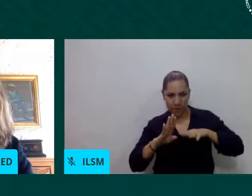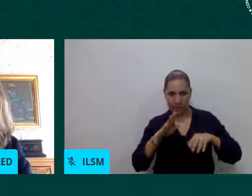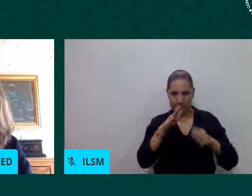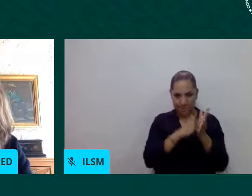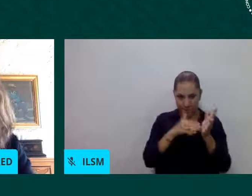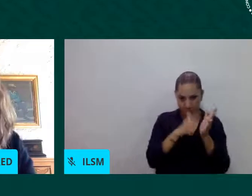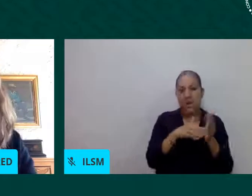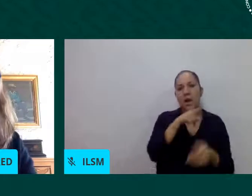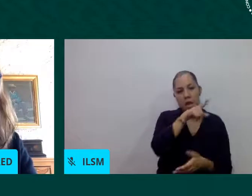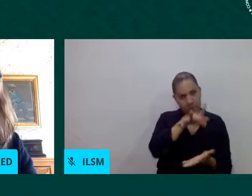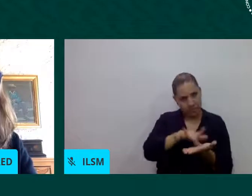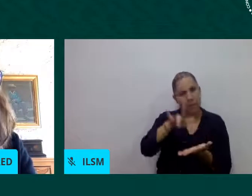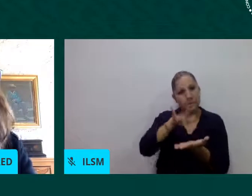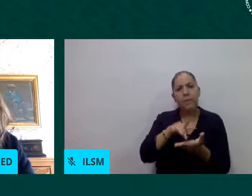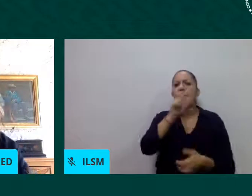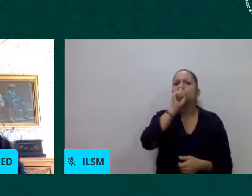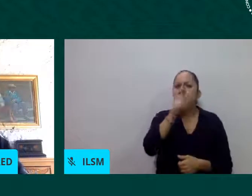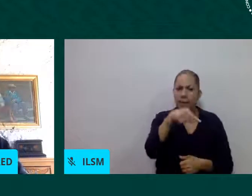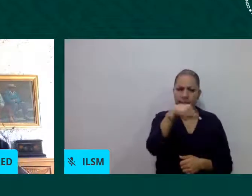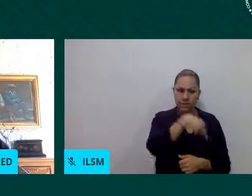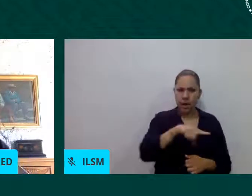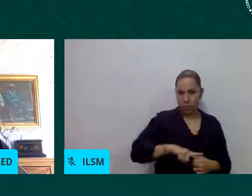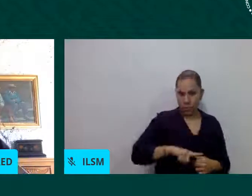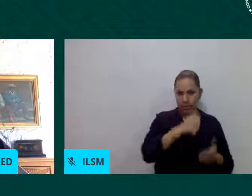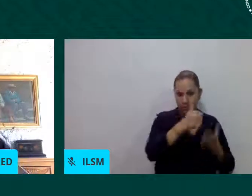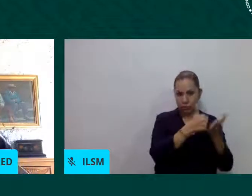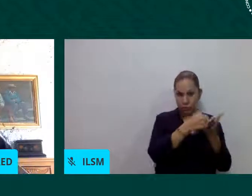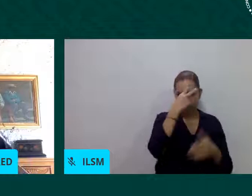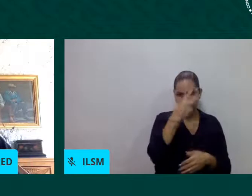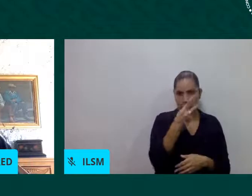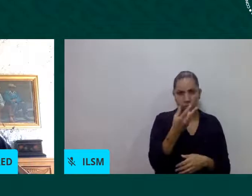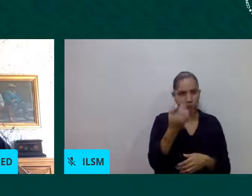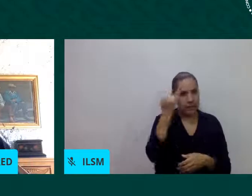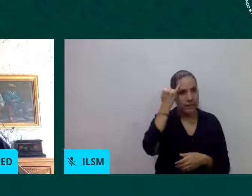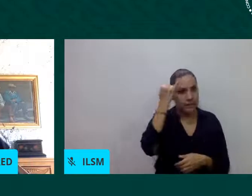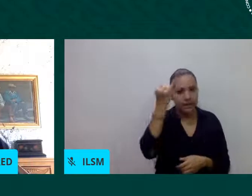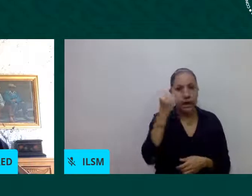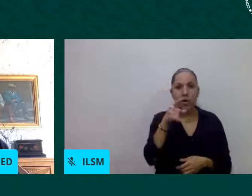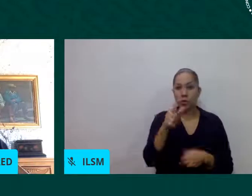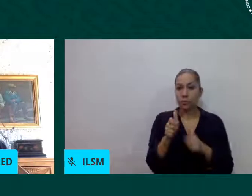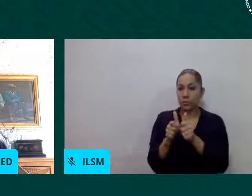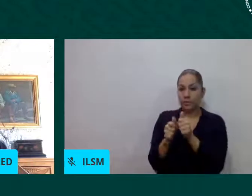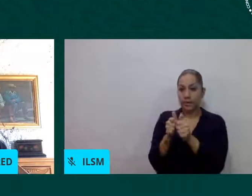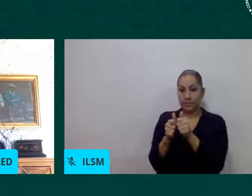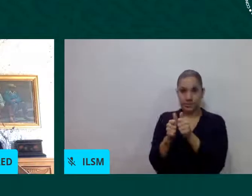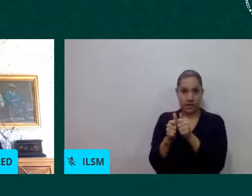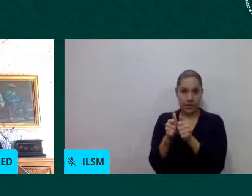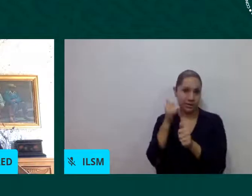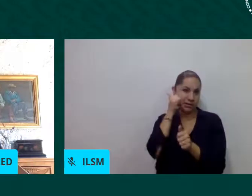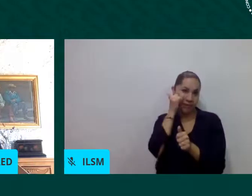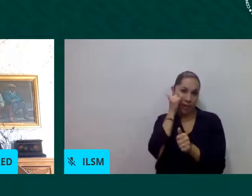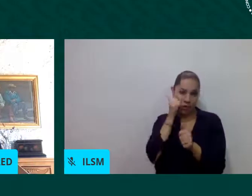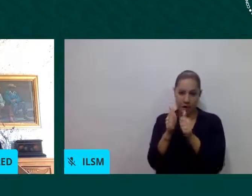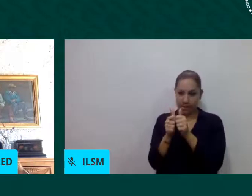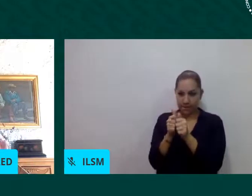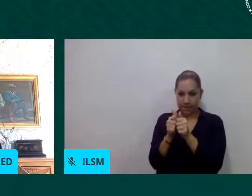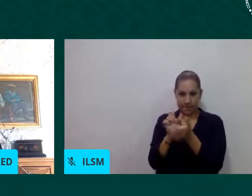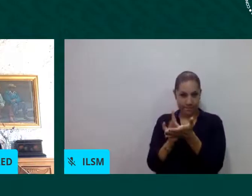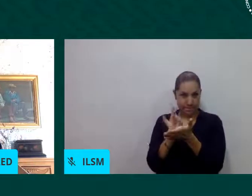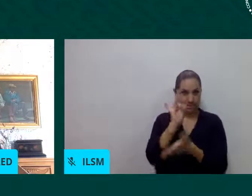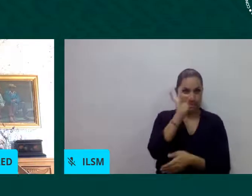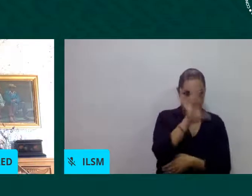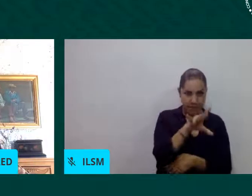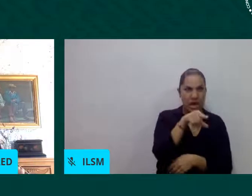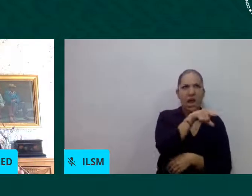de SMS en donde desde muy desde el principio desde marzo está este programa en donde las personas